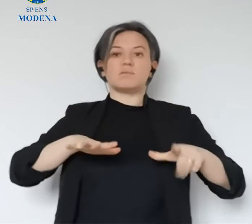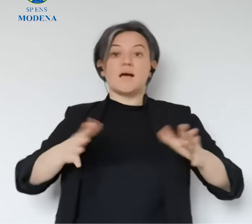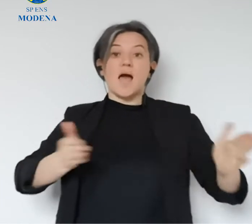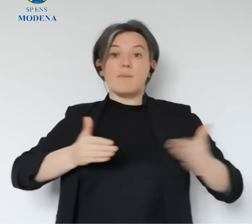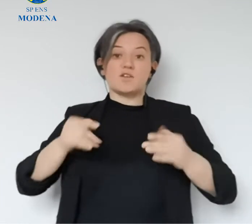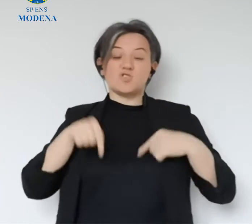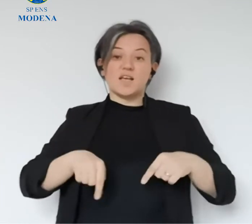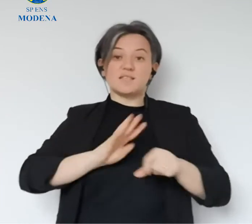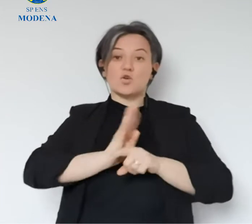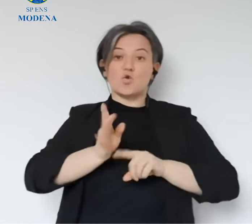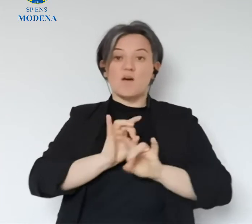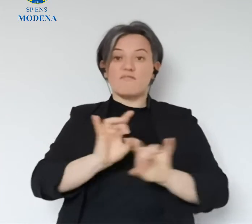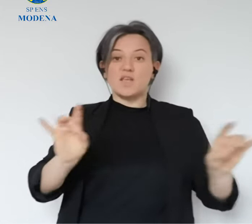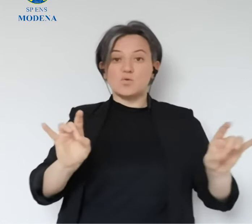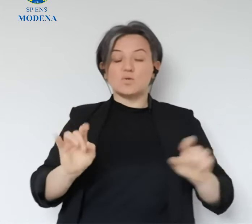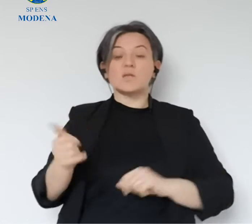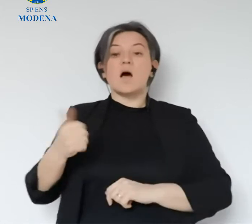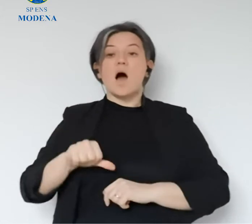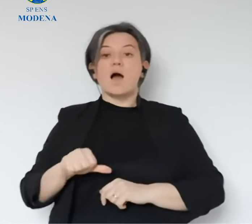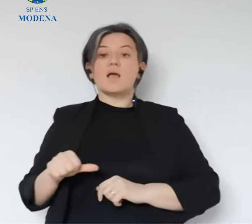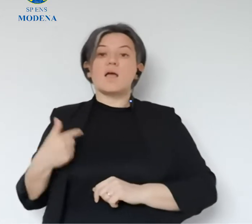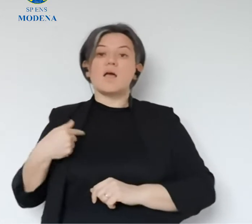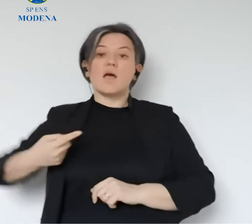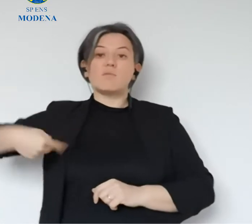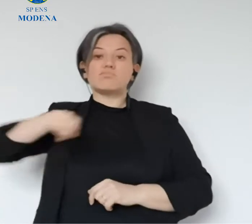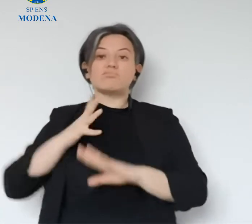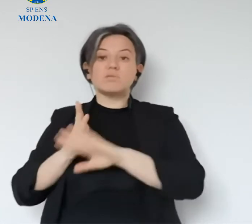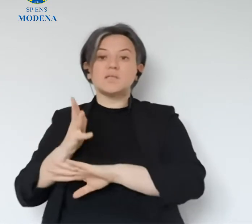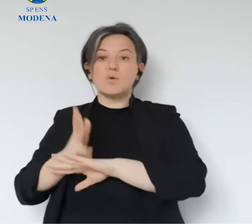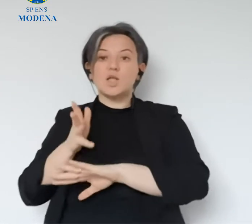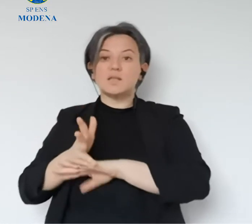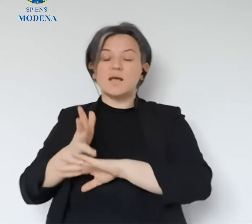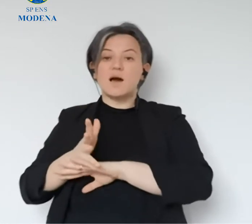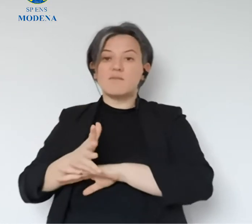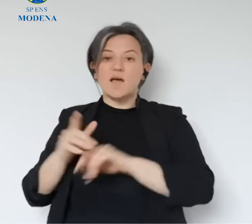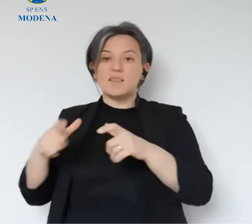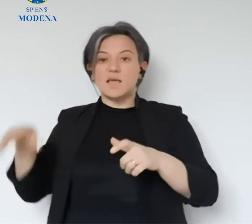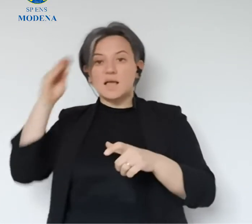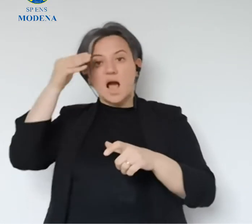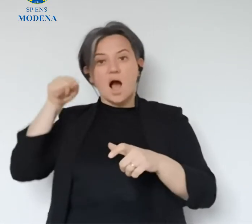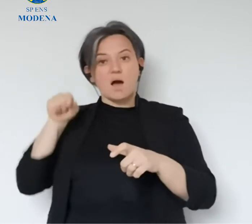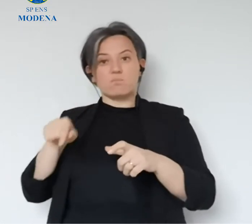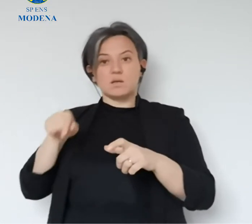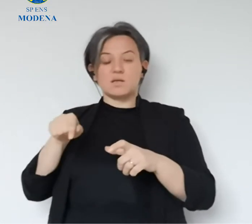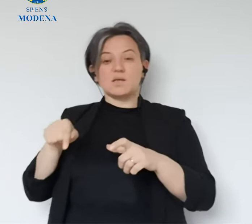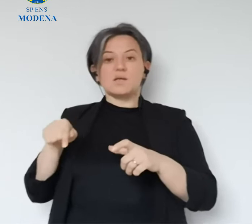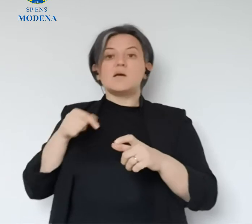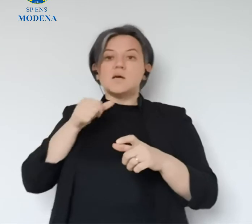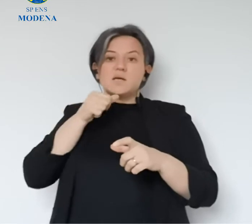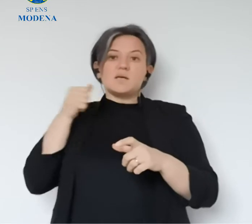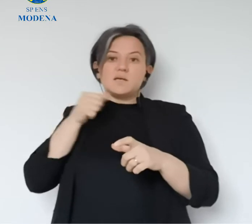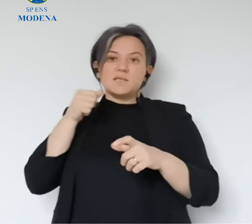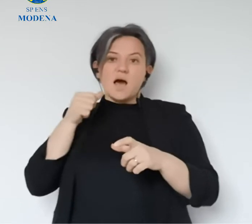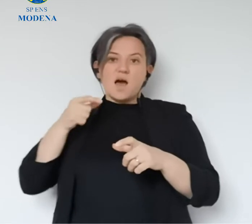comunicarvi un po' di dati e fare il punto della situazione sull'emergenza coronavirus e quello che si sta